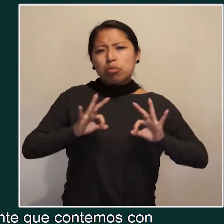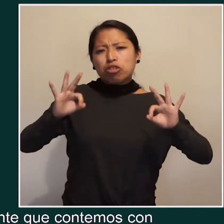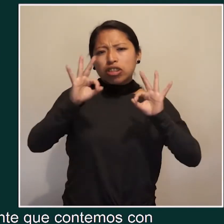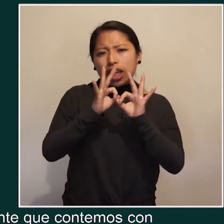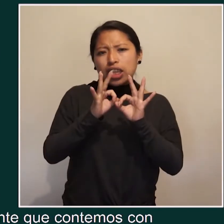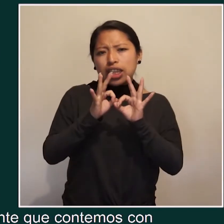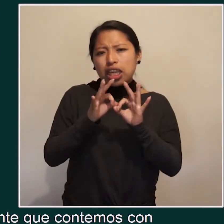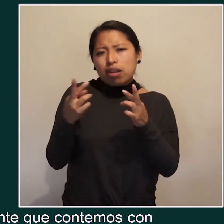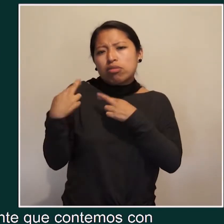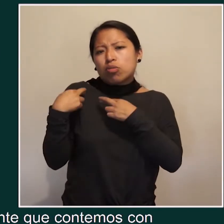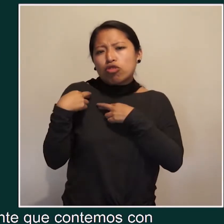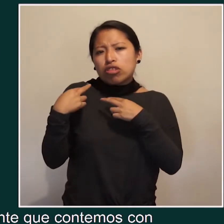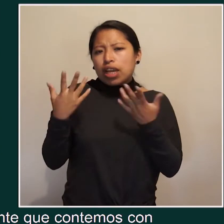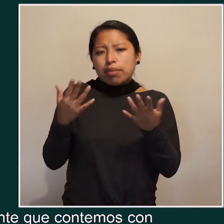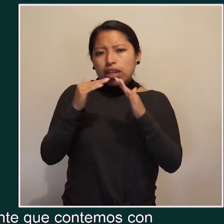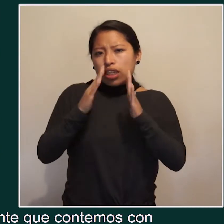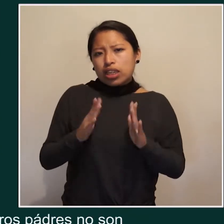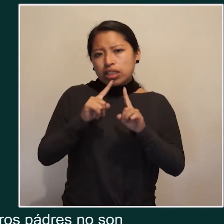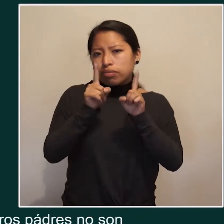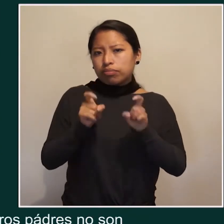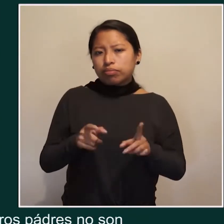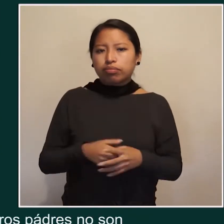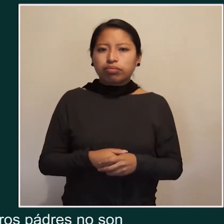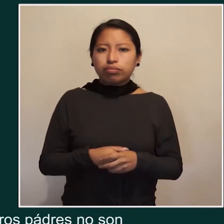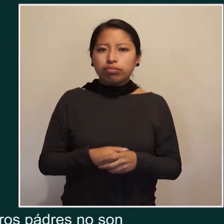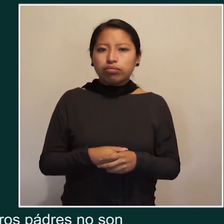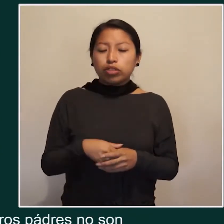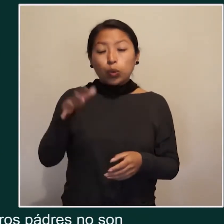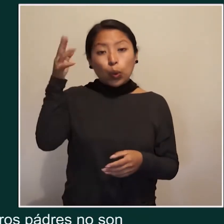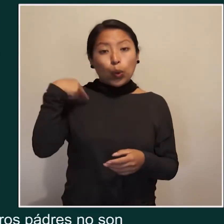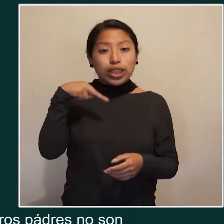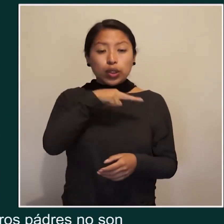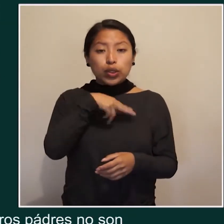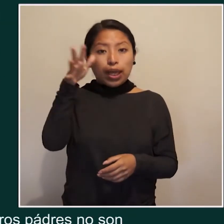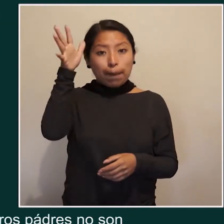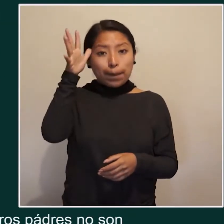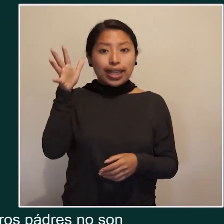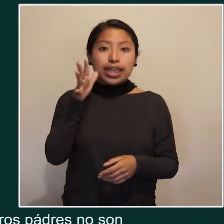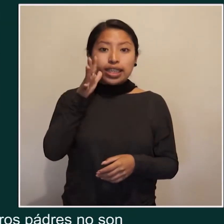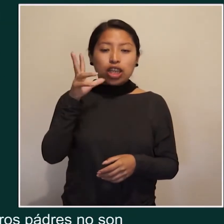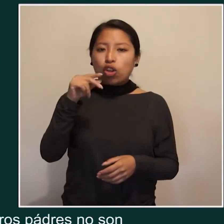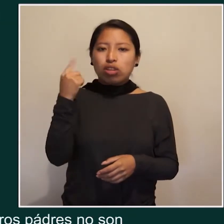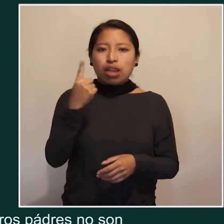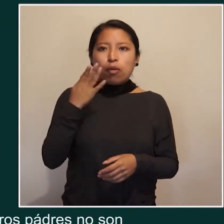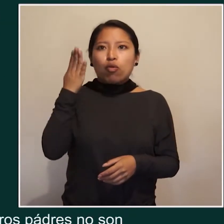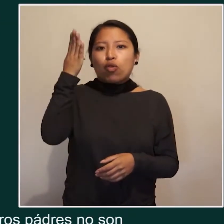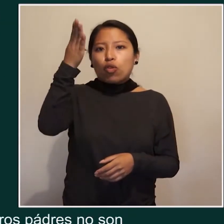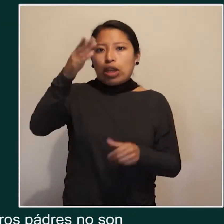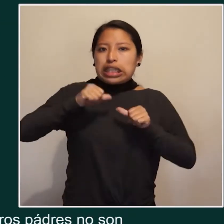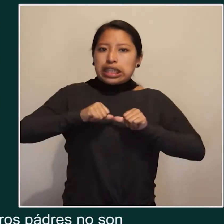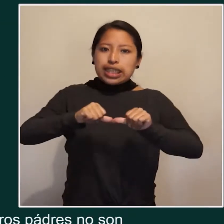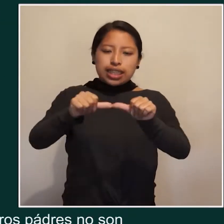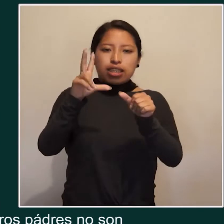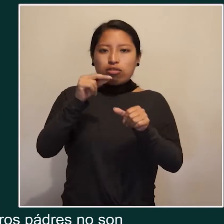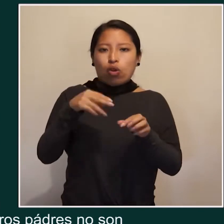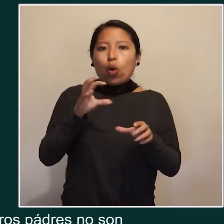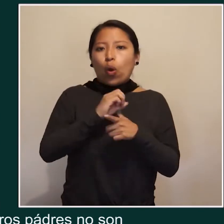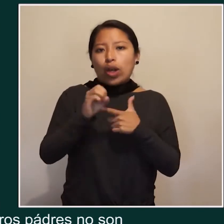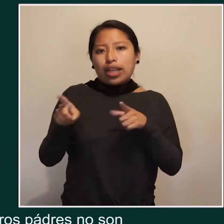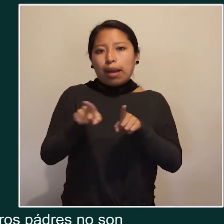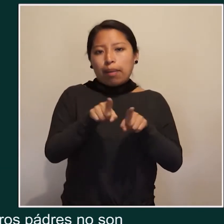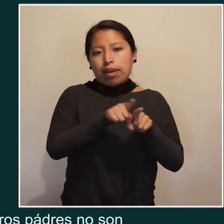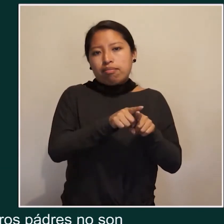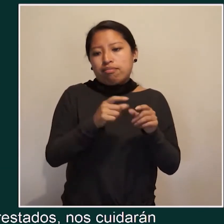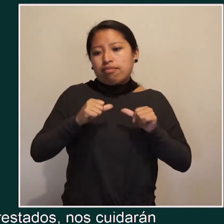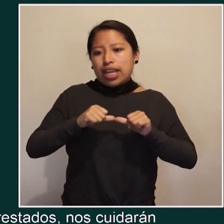que contemos con responsabilidades en casa? Como decía, nuestros padres no son internamente o tampoco tan